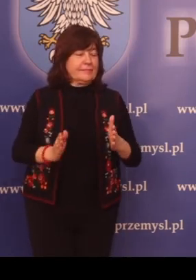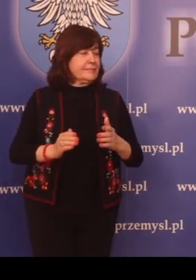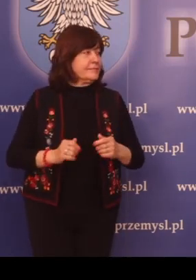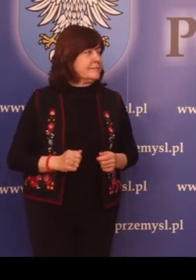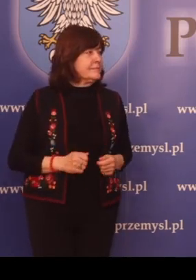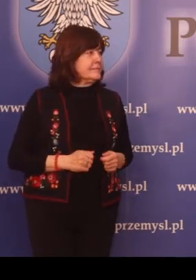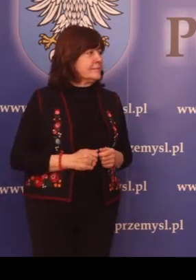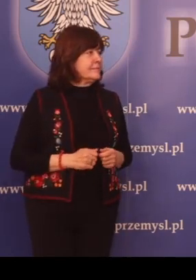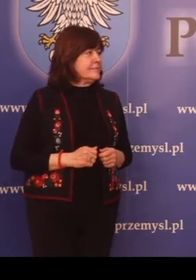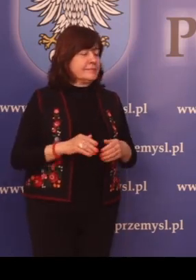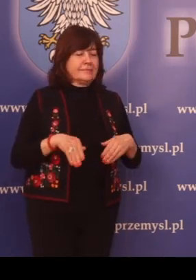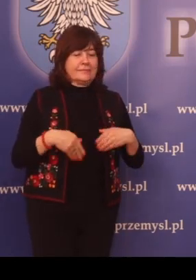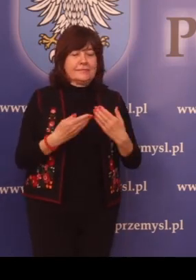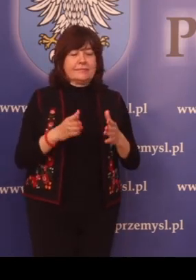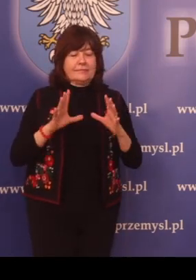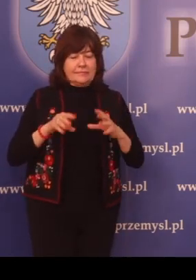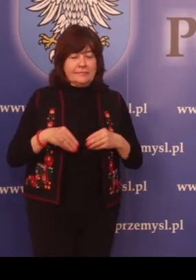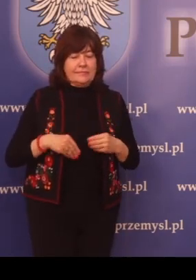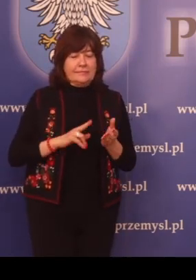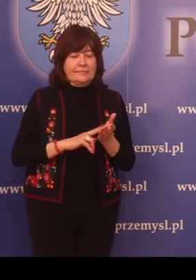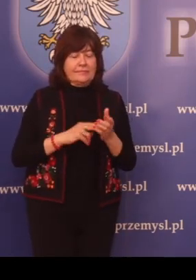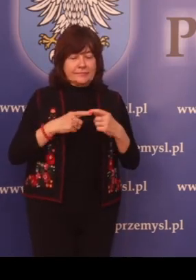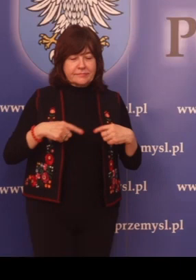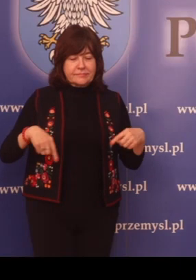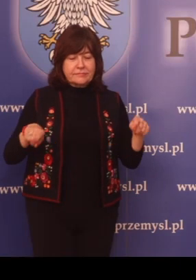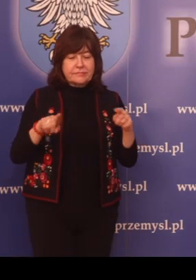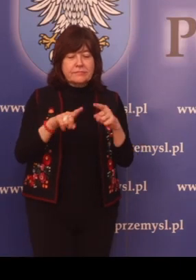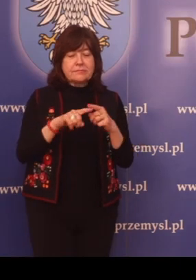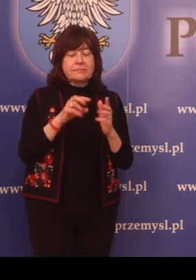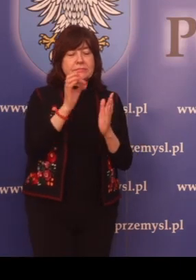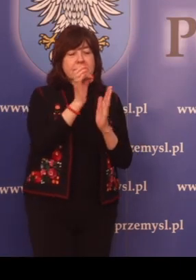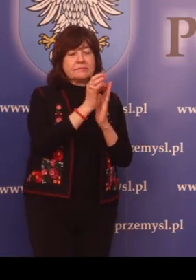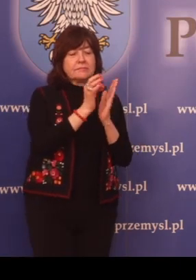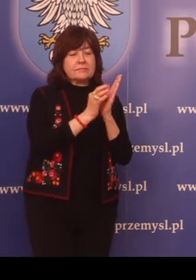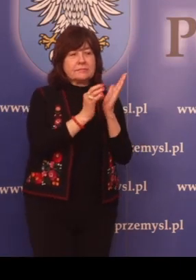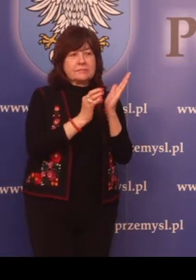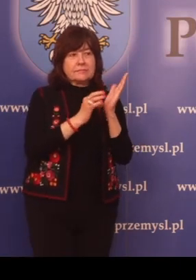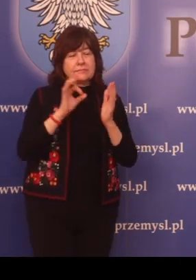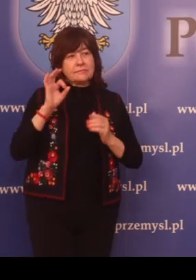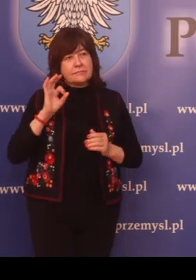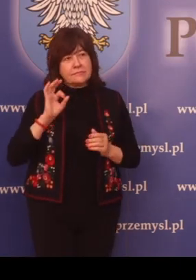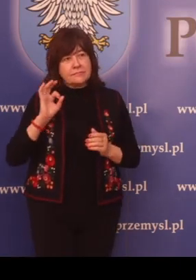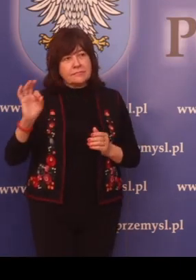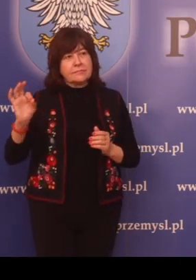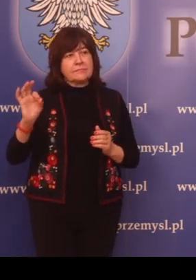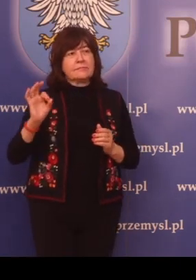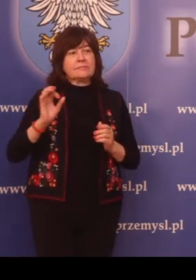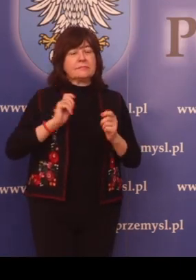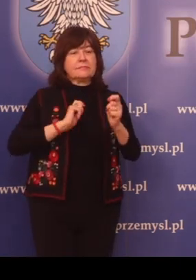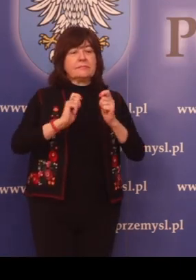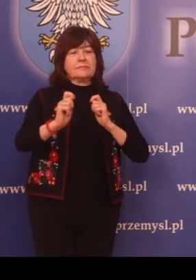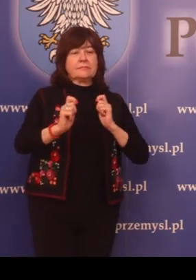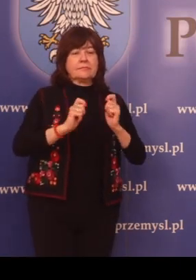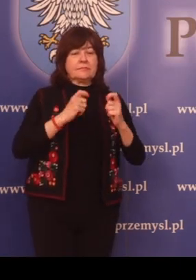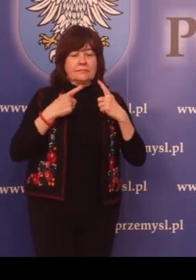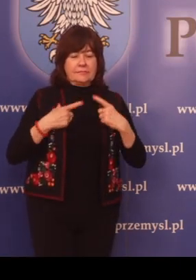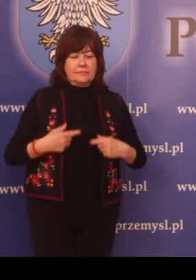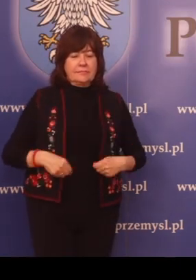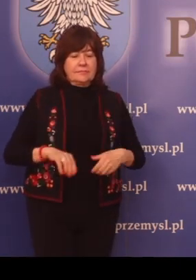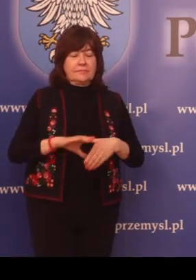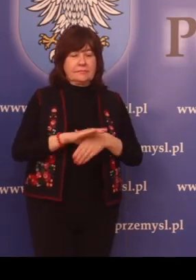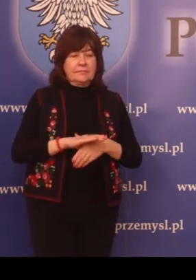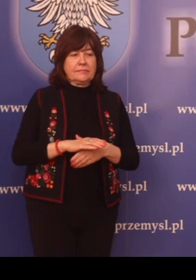Wydanie zezwolenia na wykonywanie regularnych specjalnych przewozów osób w krajowym